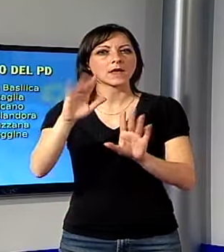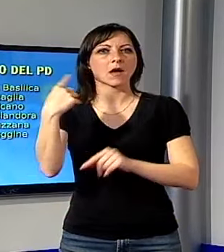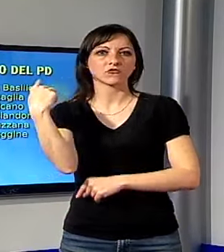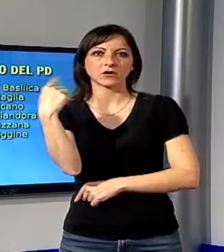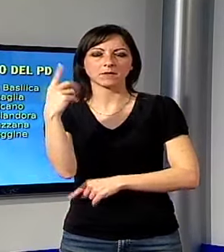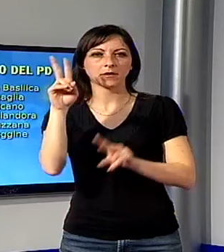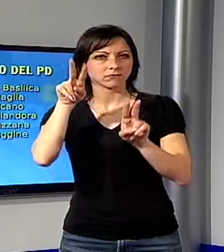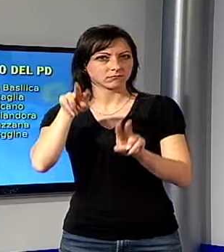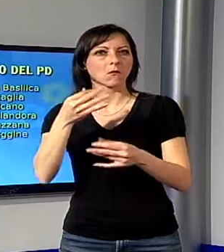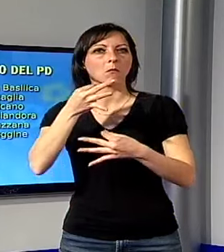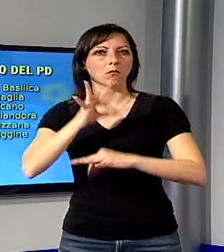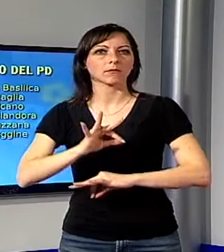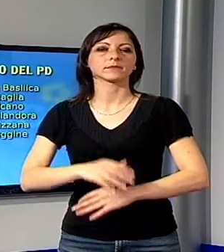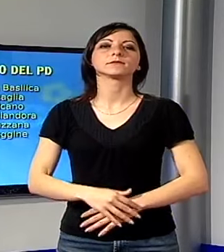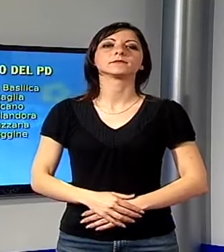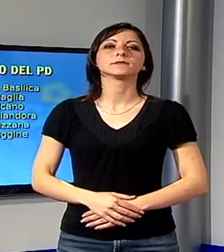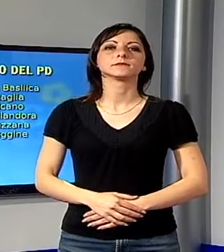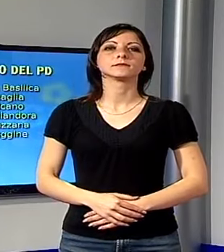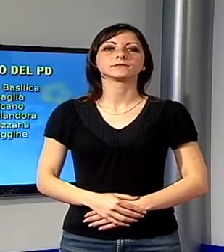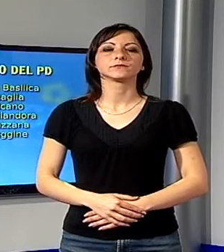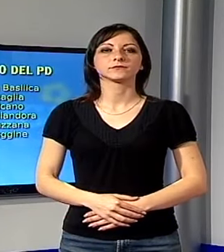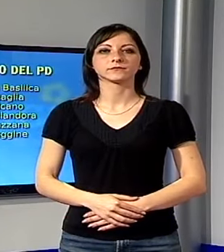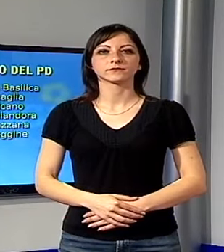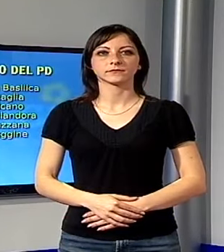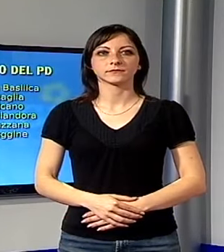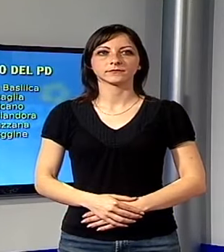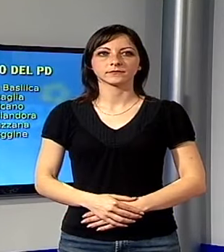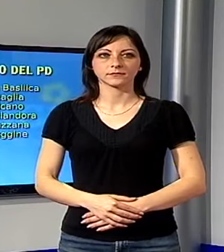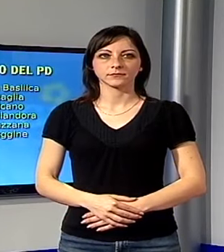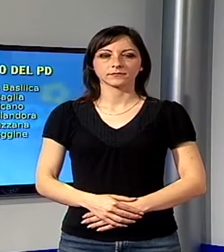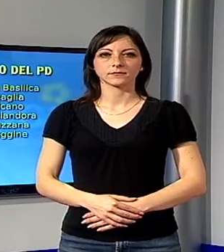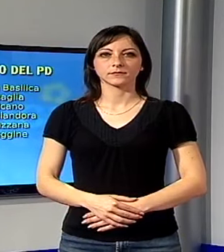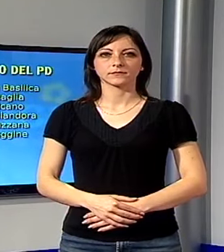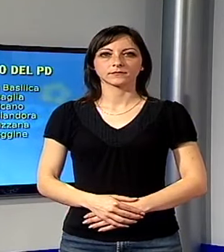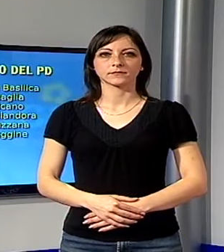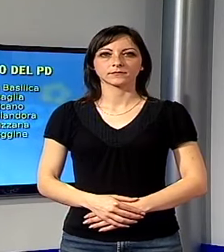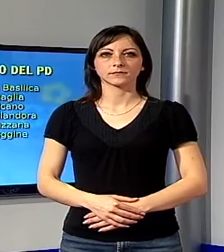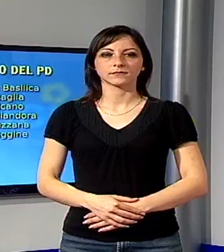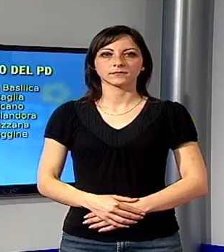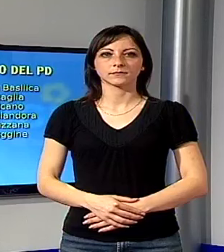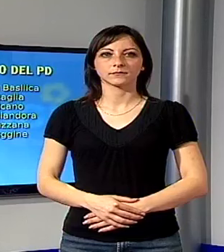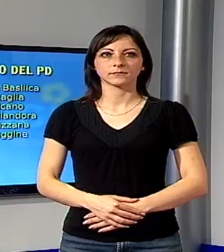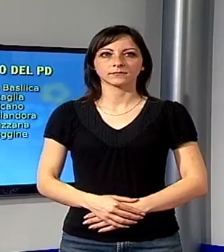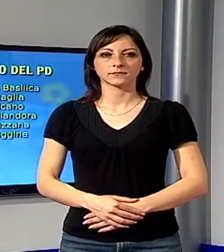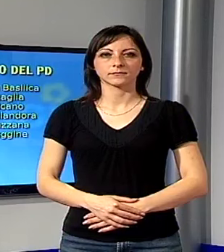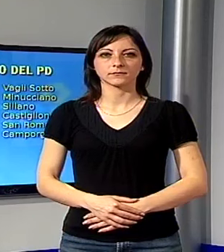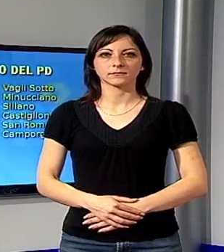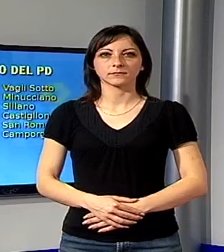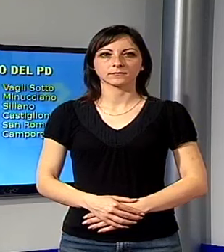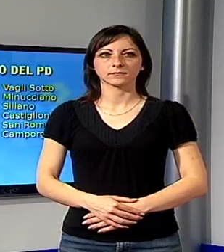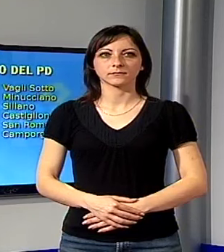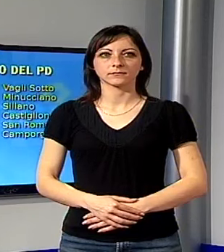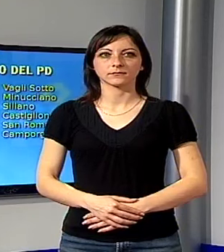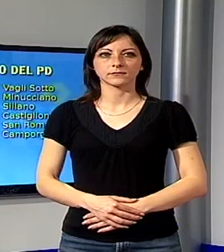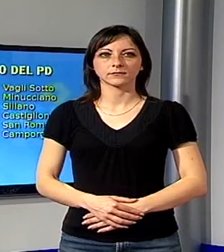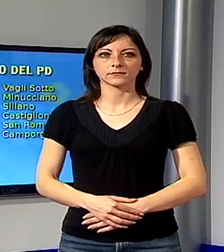Pescaglia, Italo Burrelli a Gadicano, Moreno Lunardi a Fosciandora, Rino Simonetti a Molazzana, Mario Puppa a Careggine,